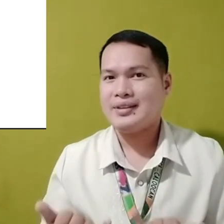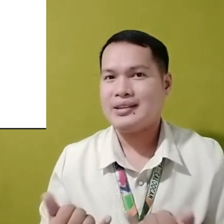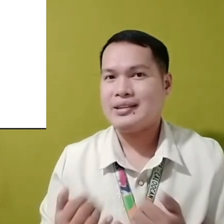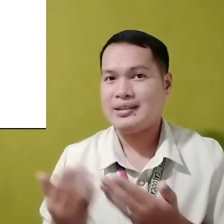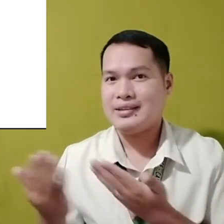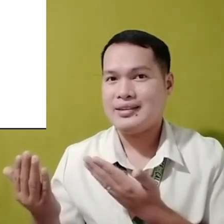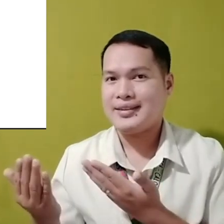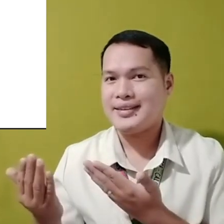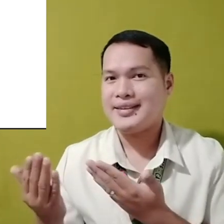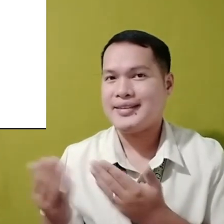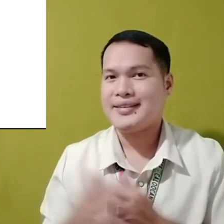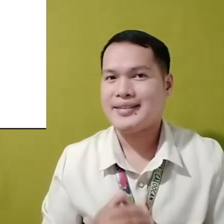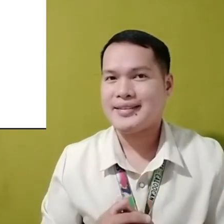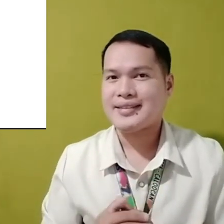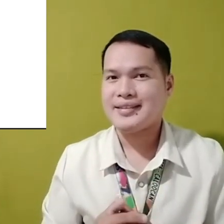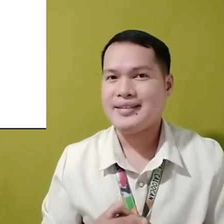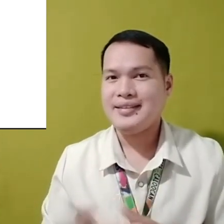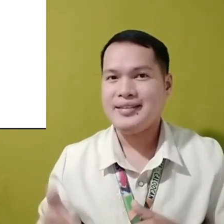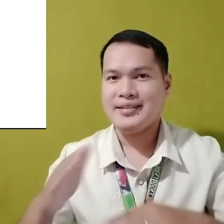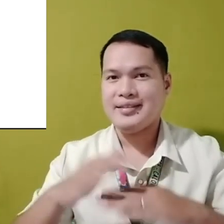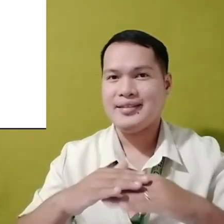Next is Tectonic